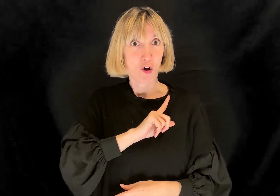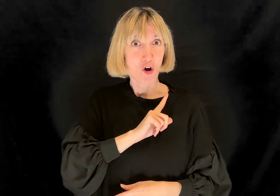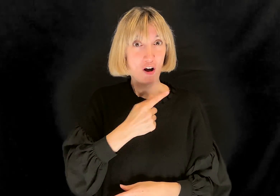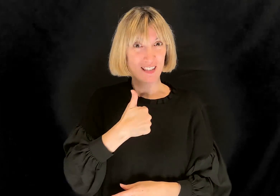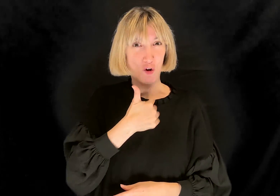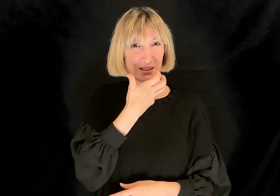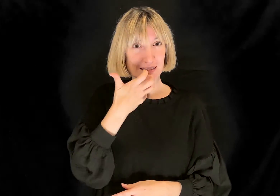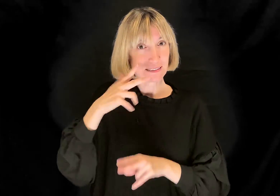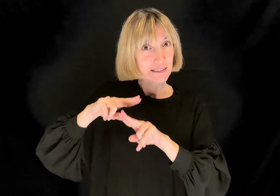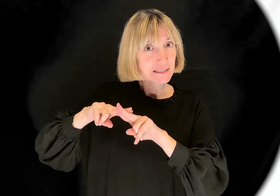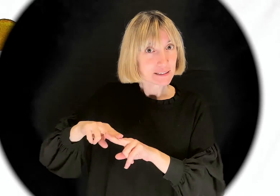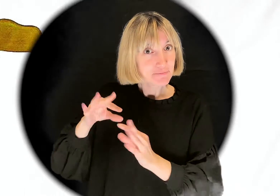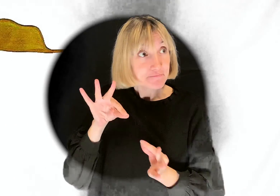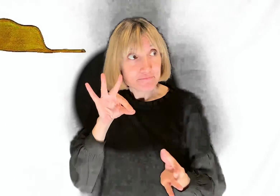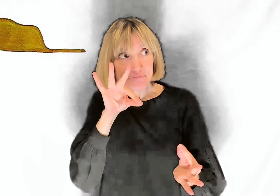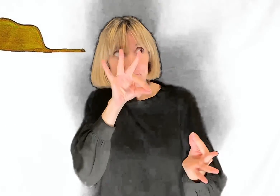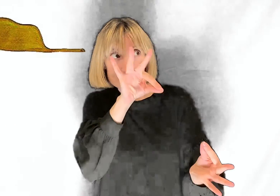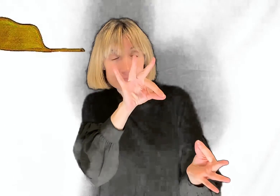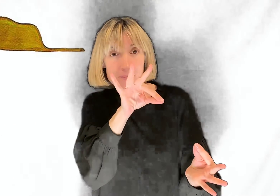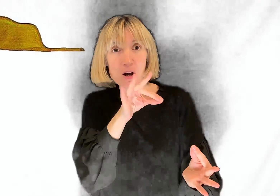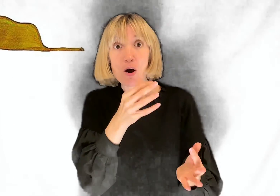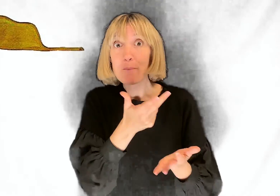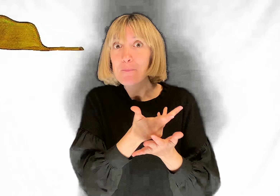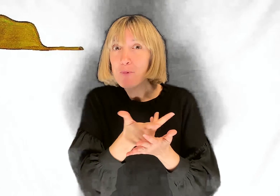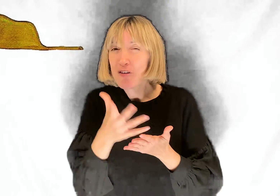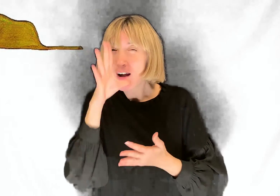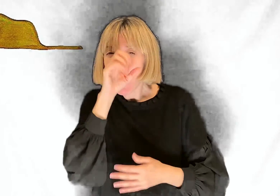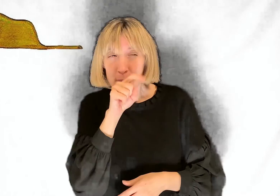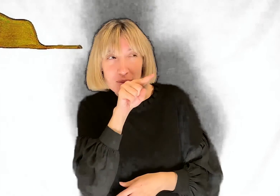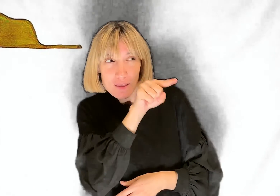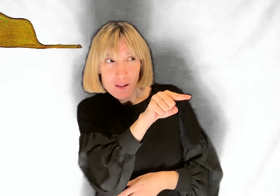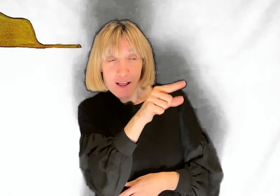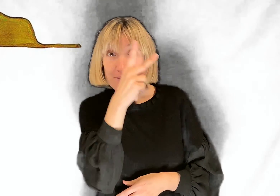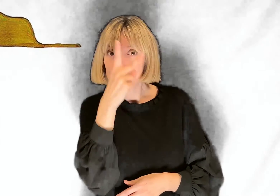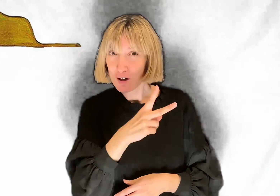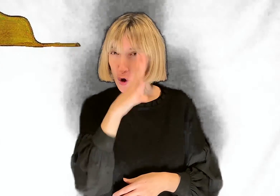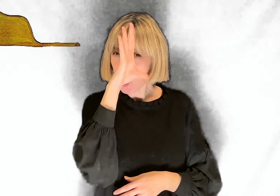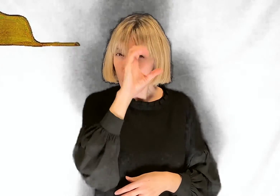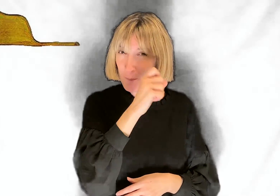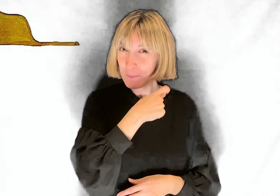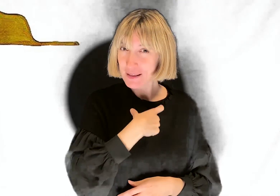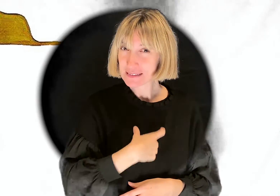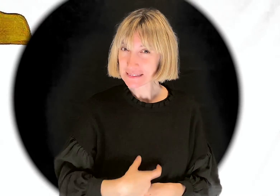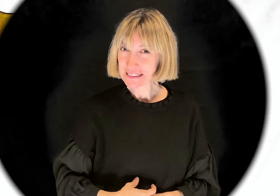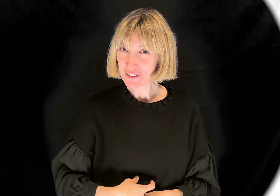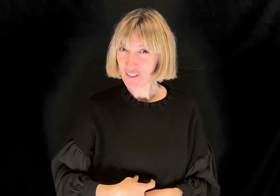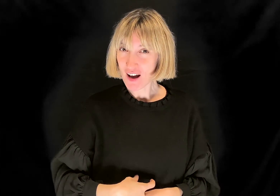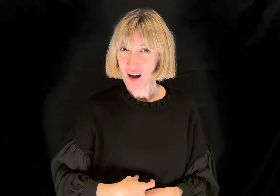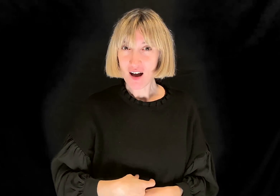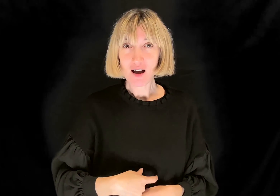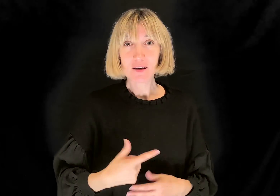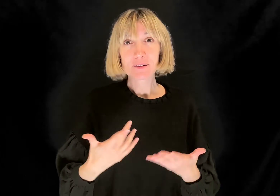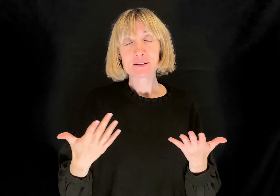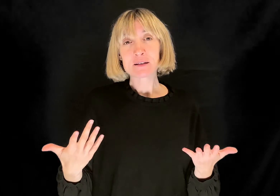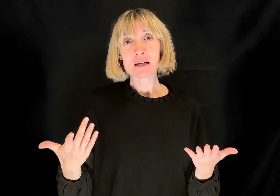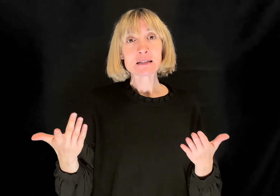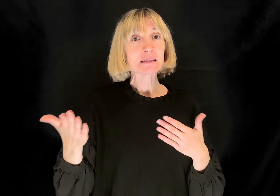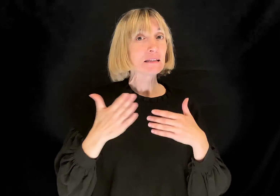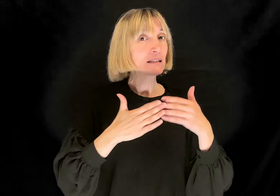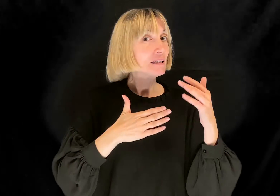conservato. Cercavo di capire così se era veramente una persona comprensiva, ma chiunque fosse,